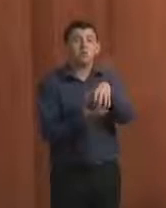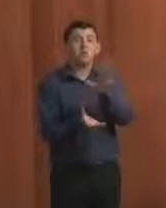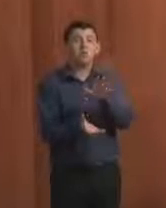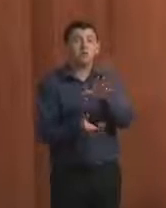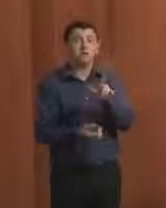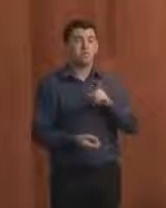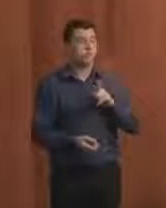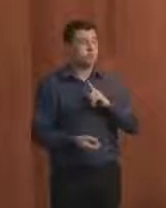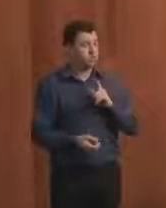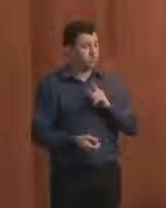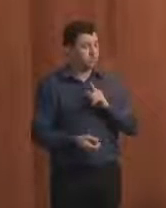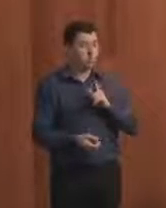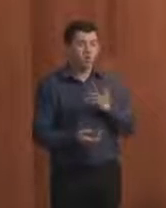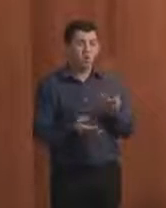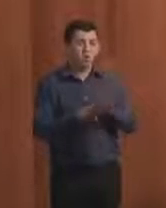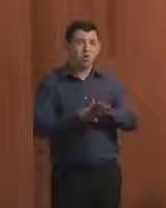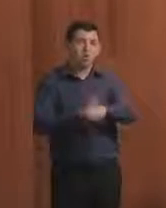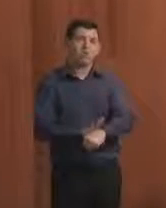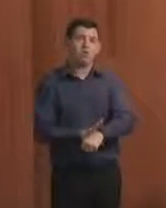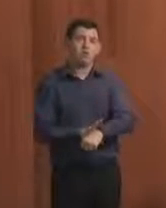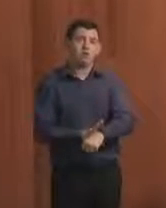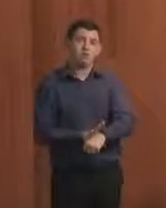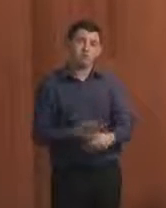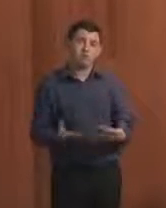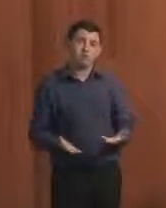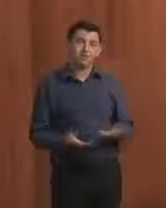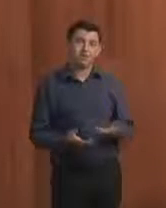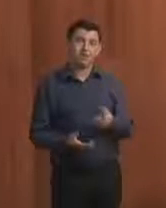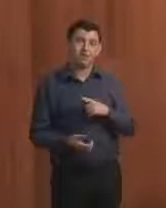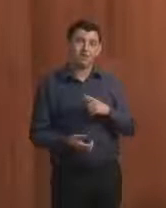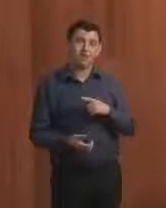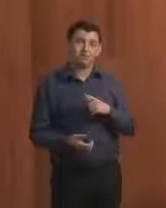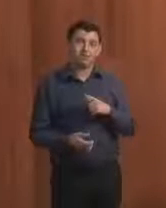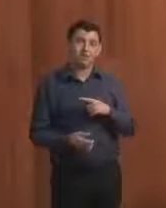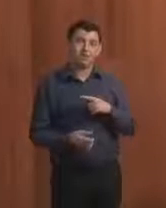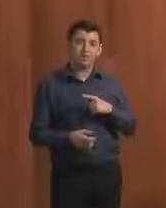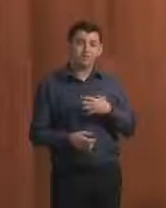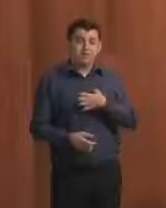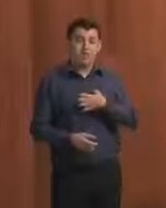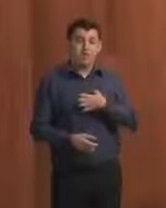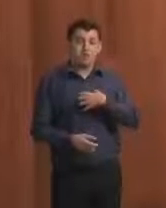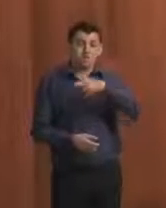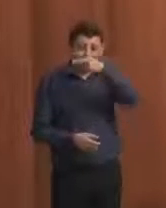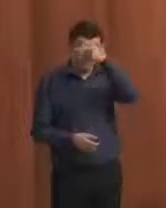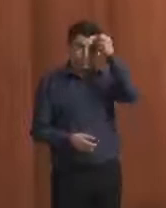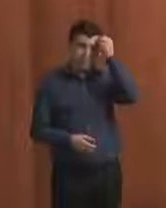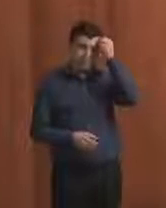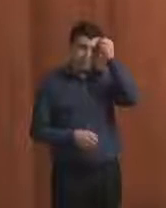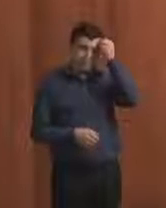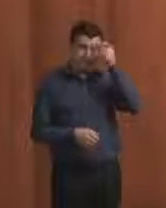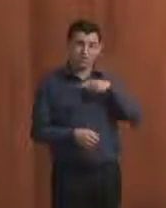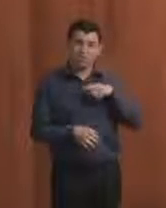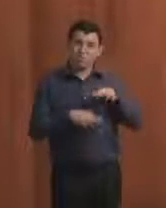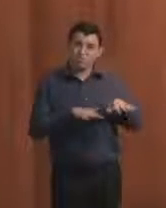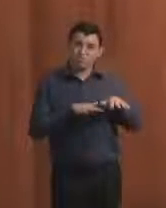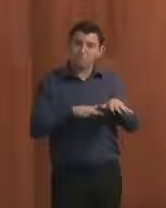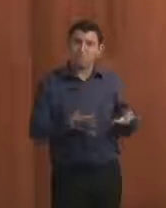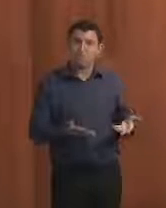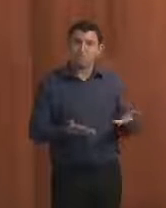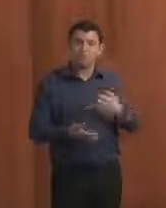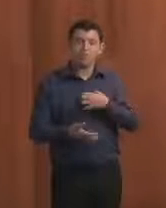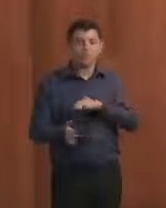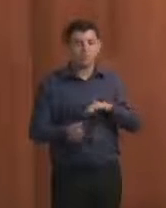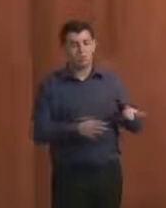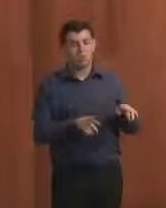o bloqueio de repasses começou a surtir efeito que os prefeitos se mobilizaram nesse sentido. Também a gente destacou